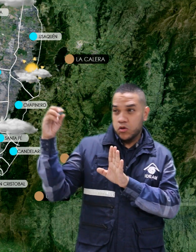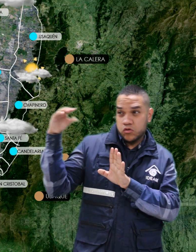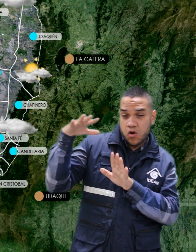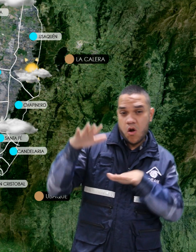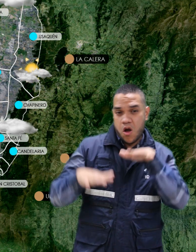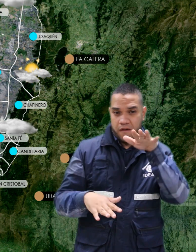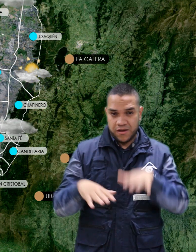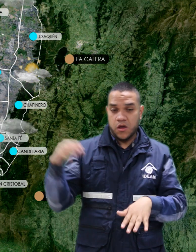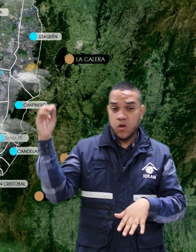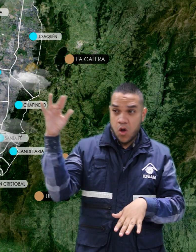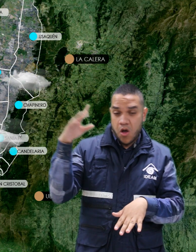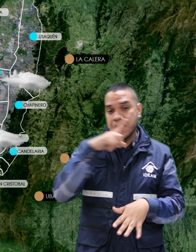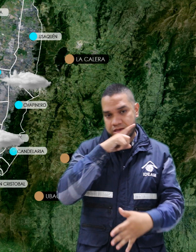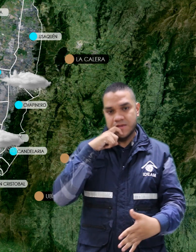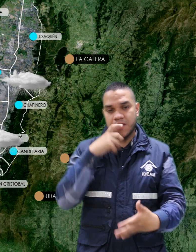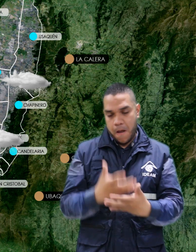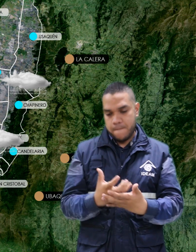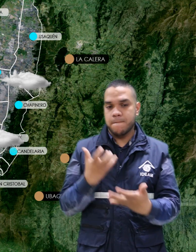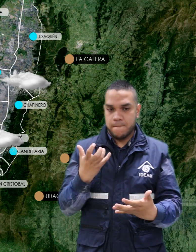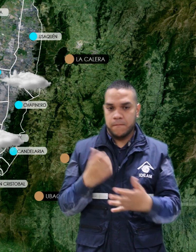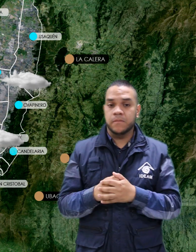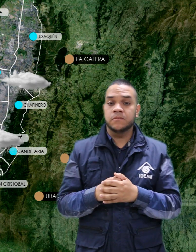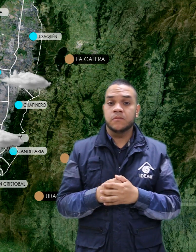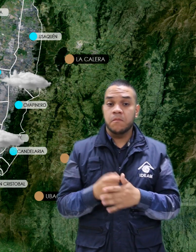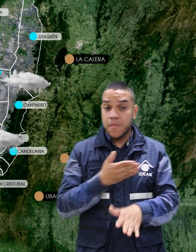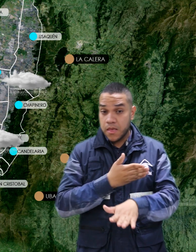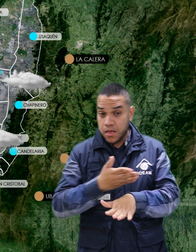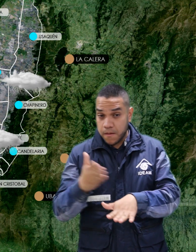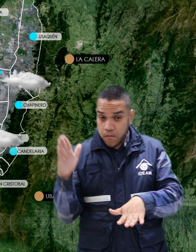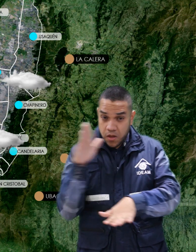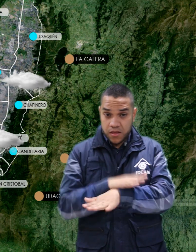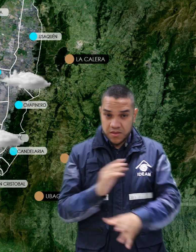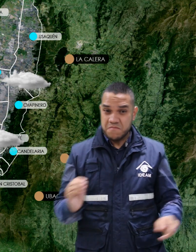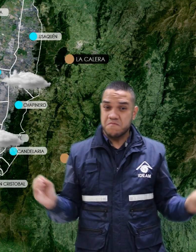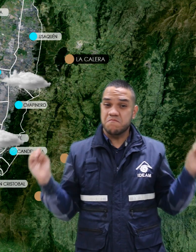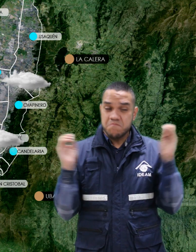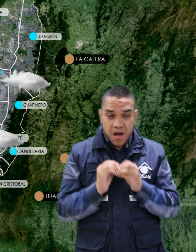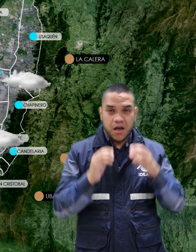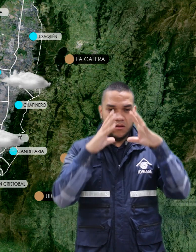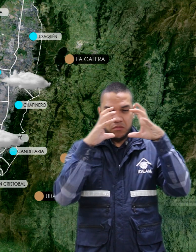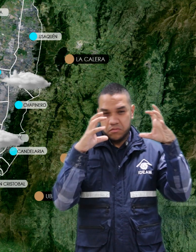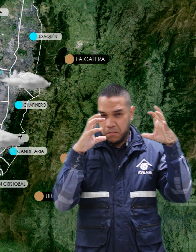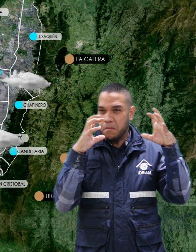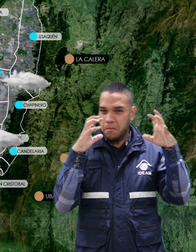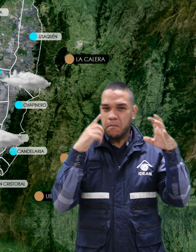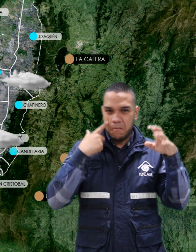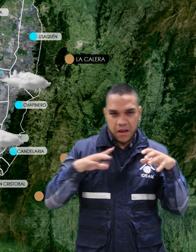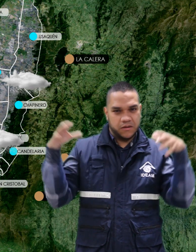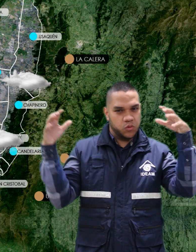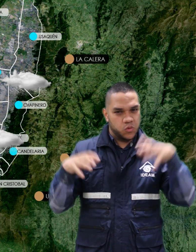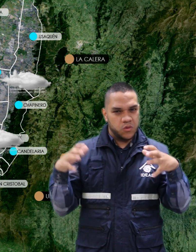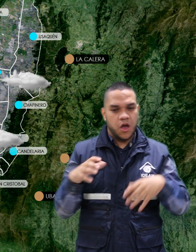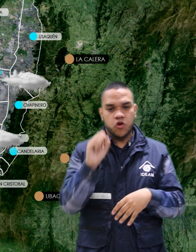y predominio de tiempo seco. En horas de la tarde tendremos un incremento significativo de la nube con probabilidad de lluvias hacia el sur